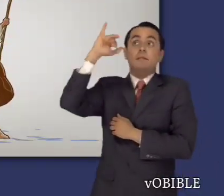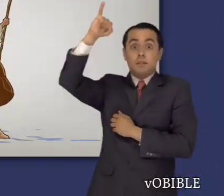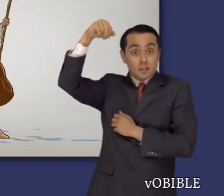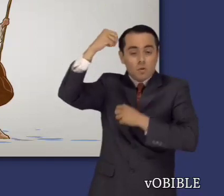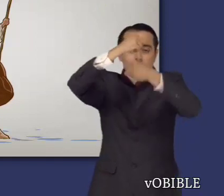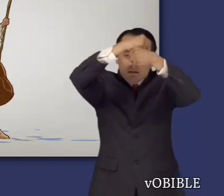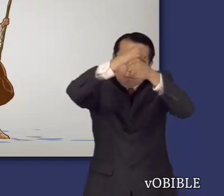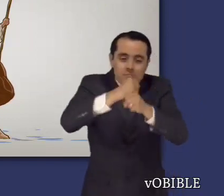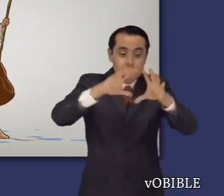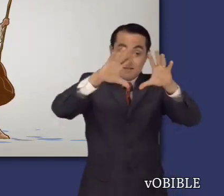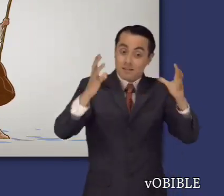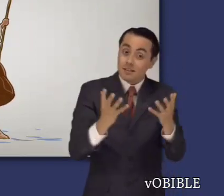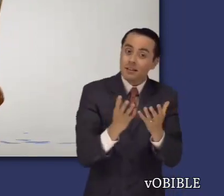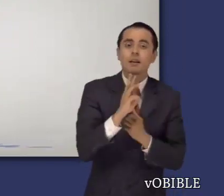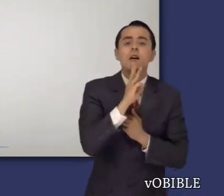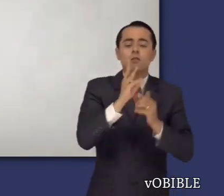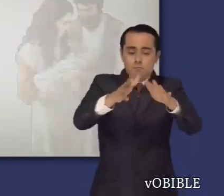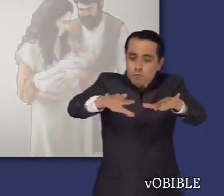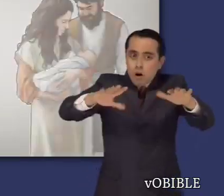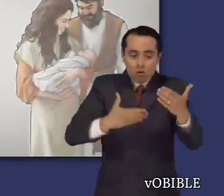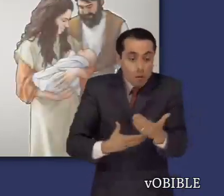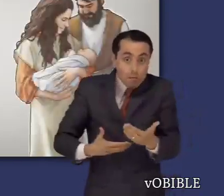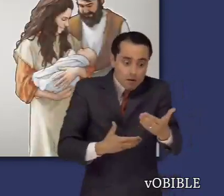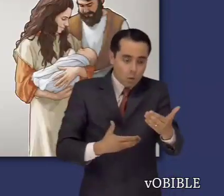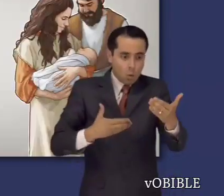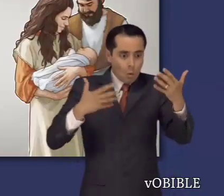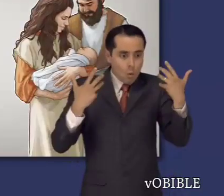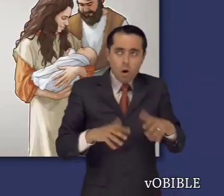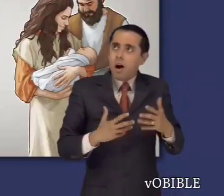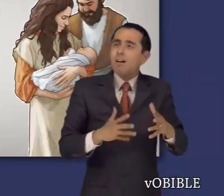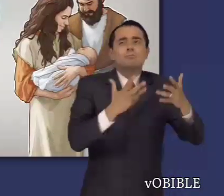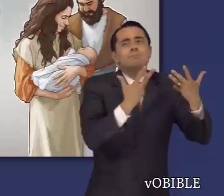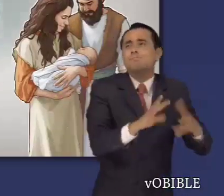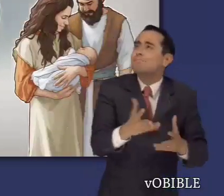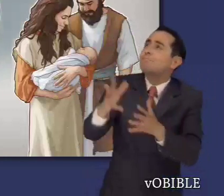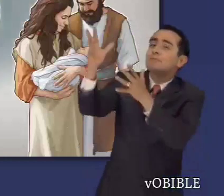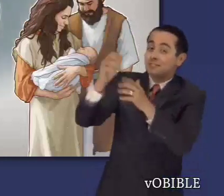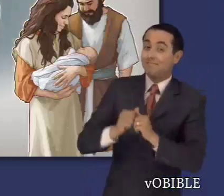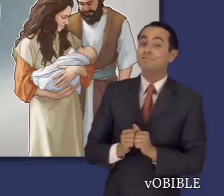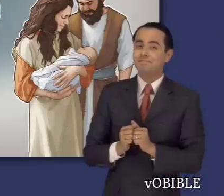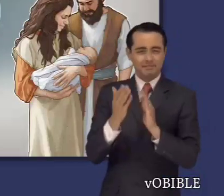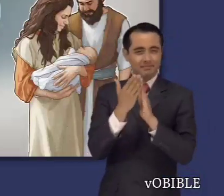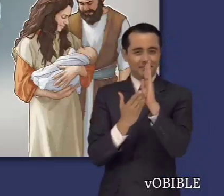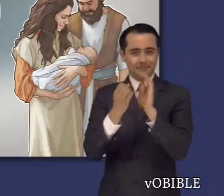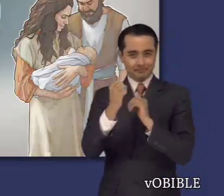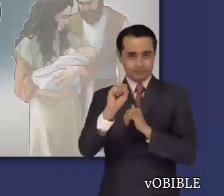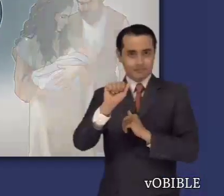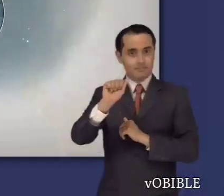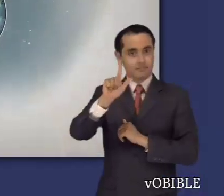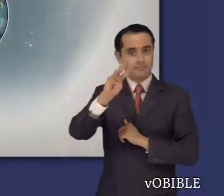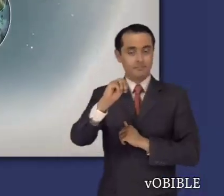Otros Salmos lo alaban por la creación. Desde las maravillas del cuerpo humano hasta la tierra y el mar.